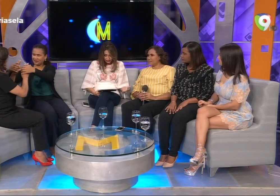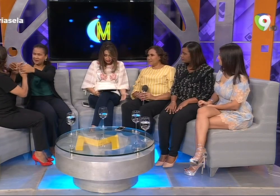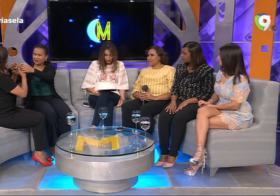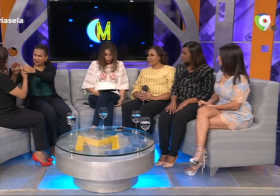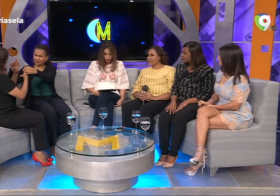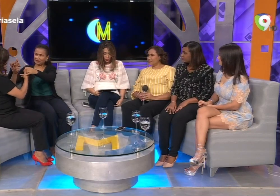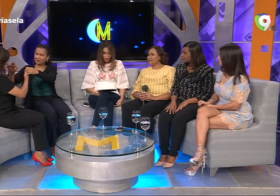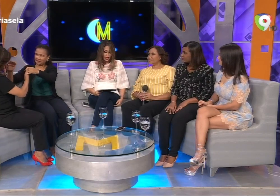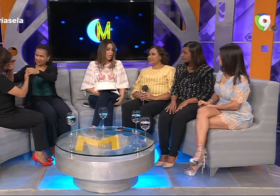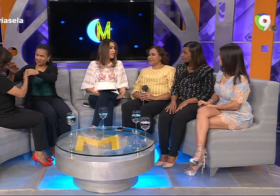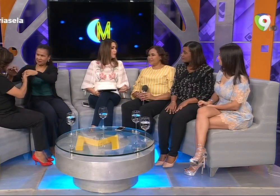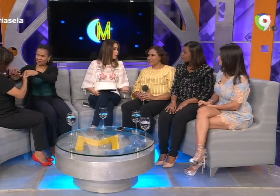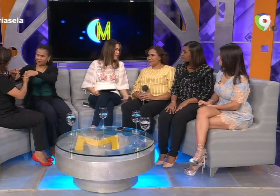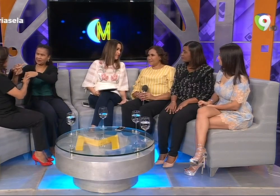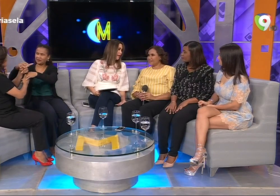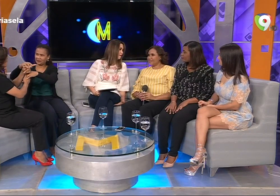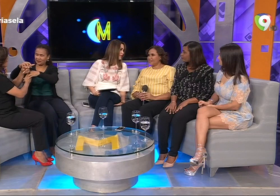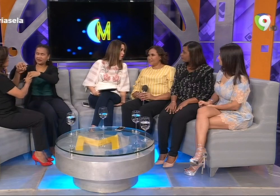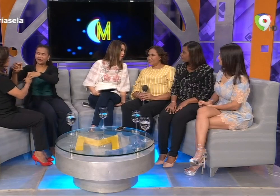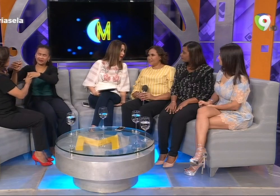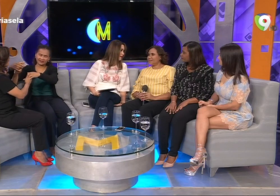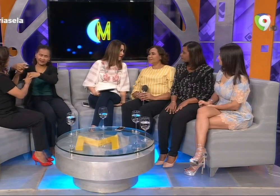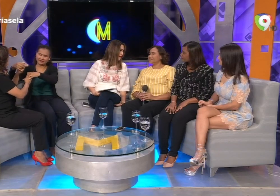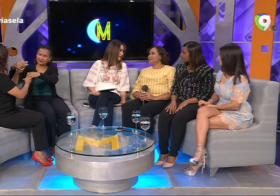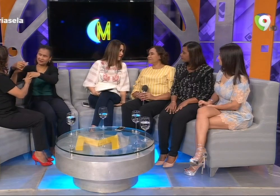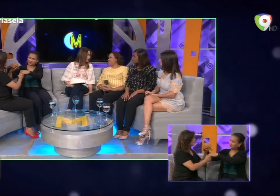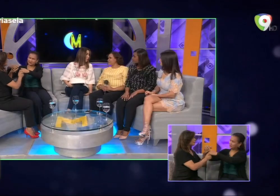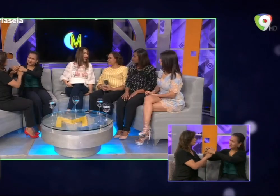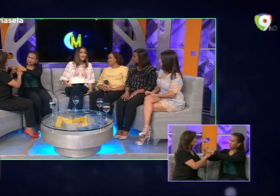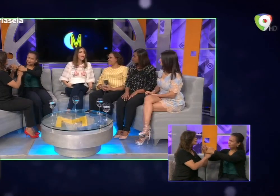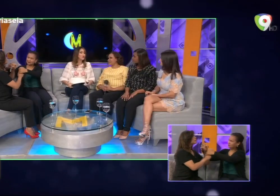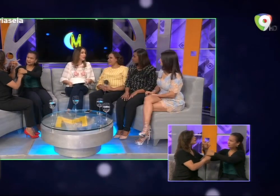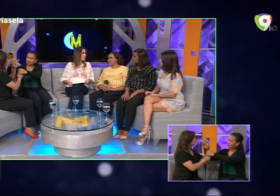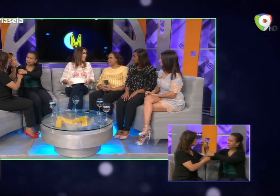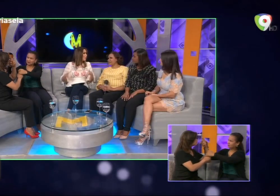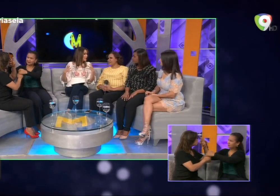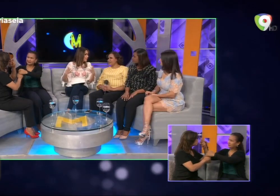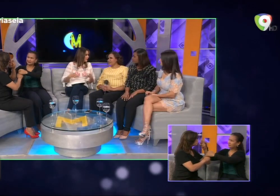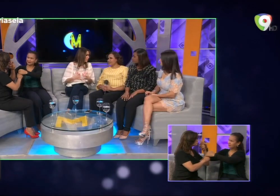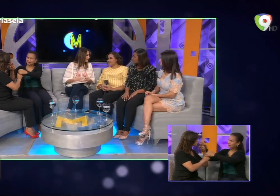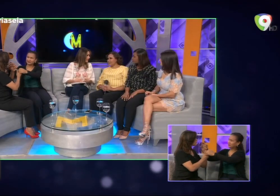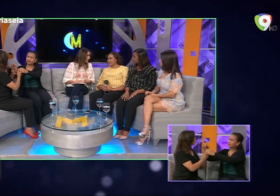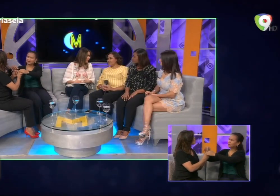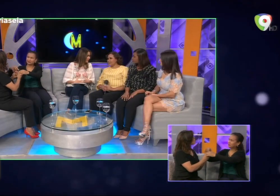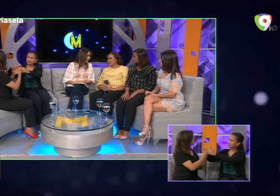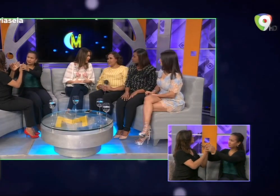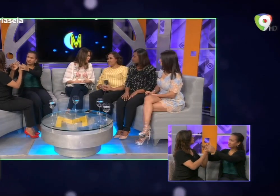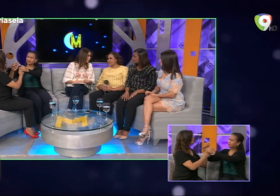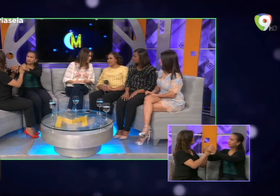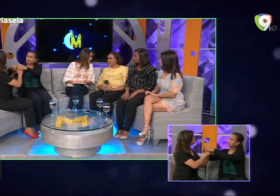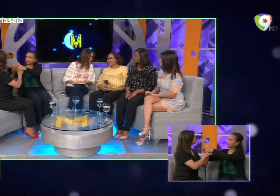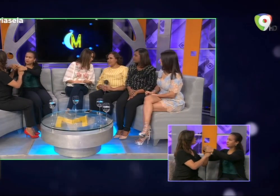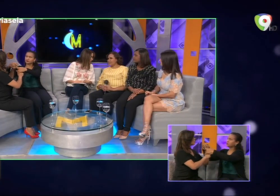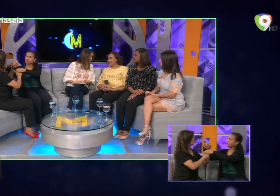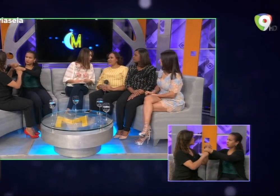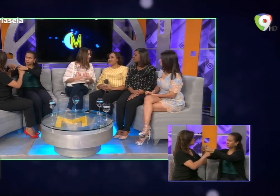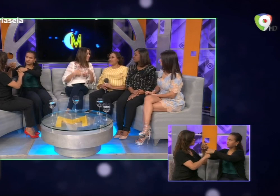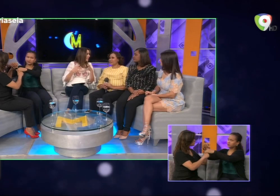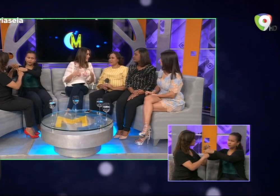tres hijos y después empezó a perder la visión que usted ha logrado cuántas personas pertenecen a la asociación y que